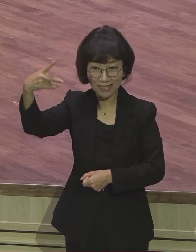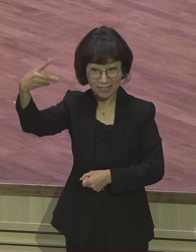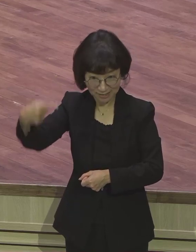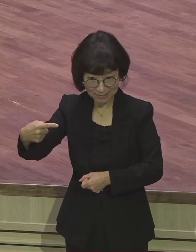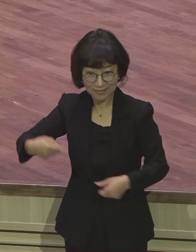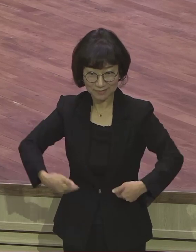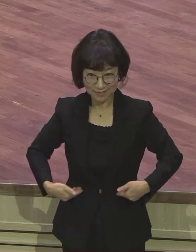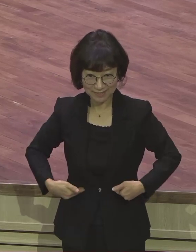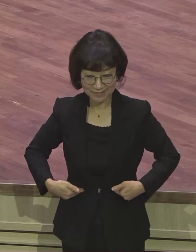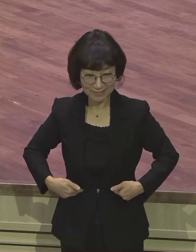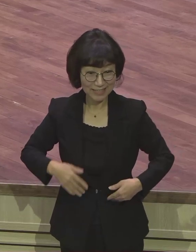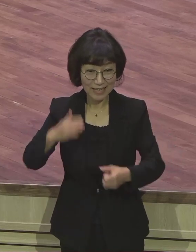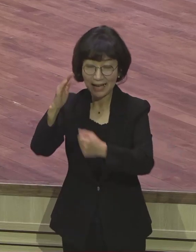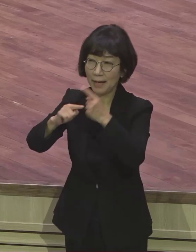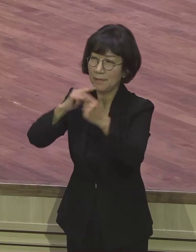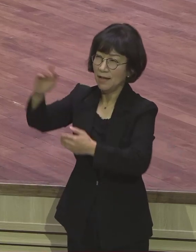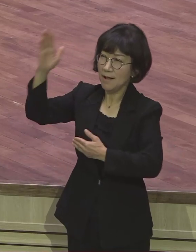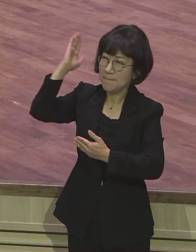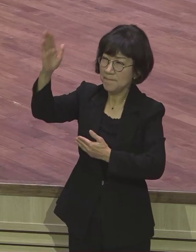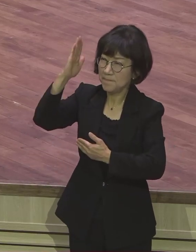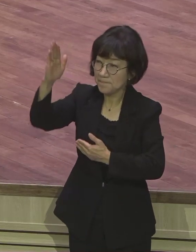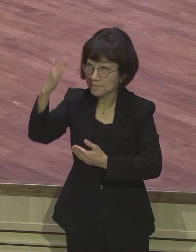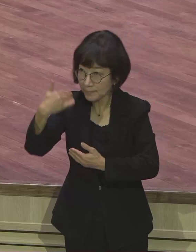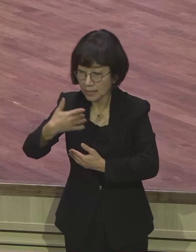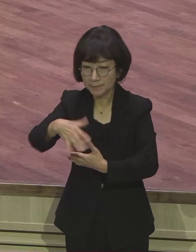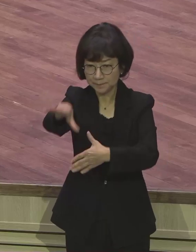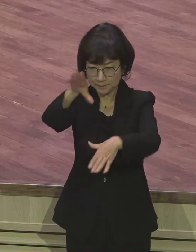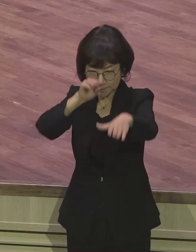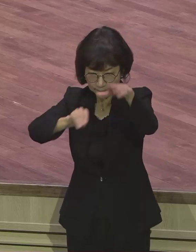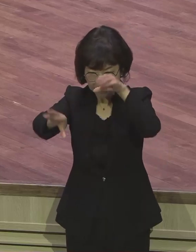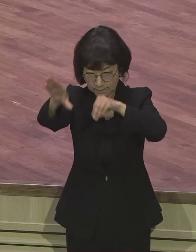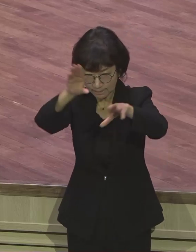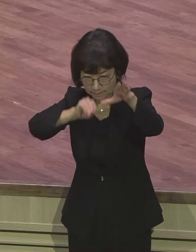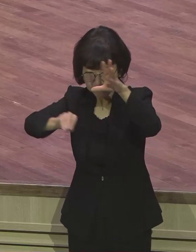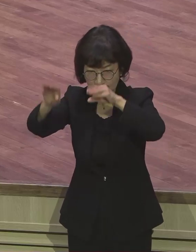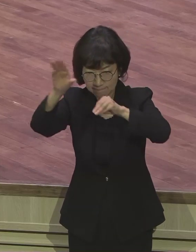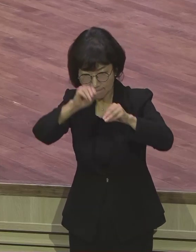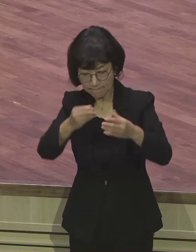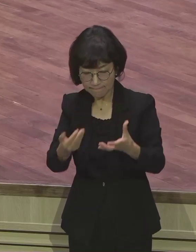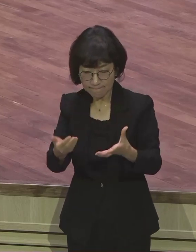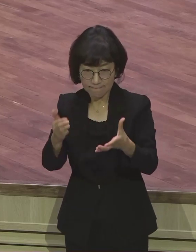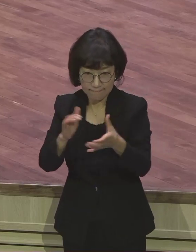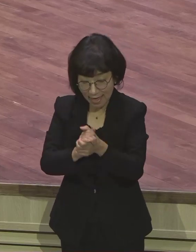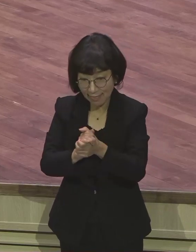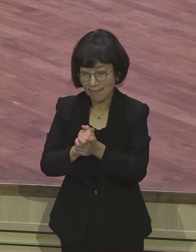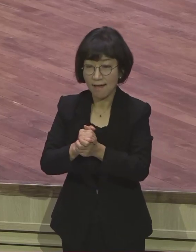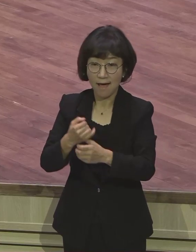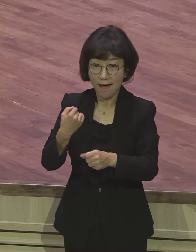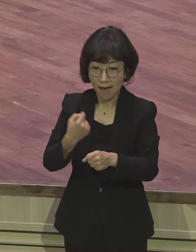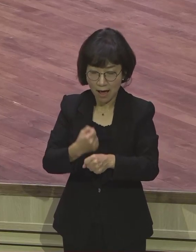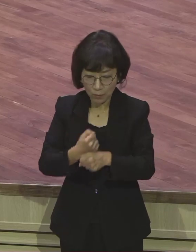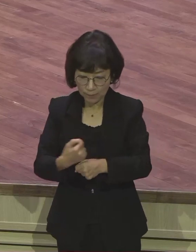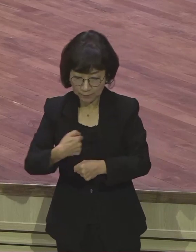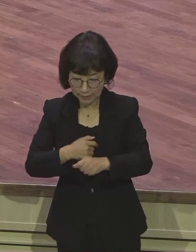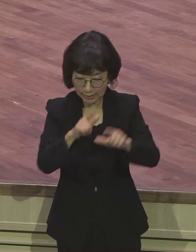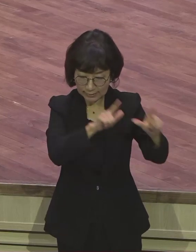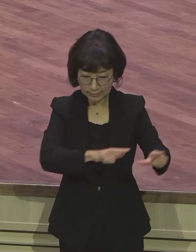하나님의 이 말씀 날마다 날마다 내가 충분히 받고 그리고 그 말씀을 사실적으로 적용해가지고